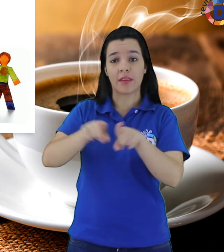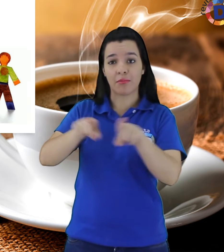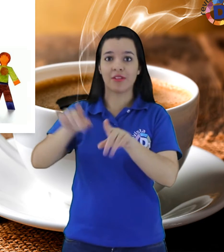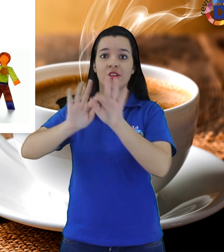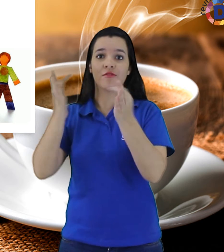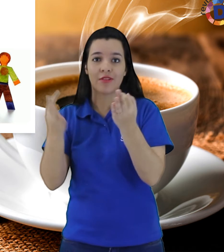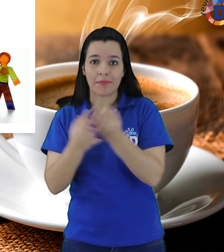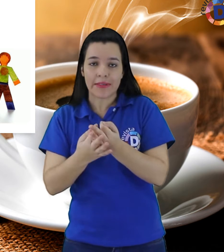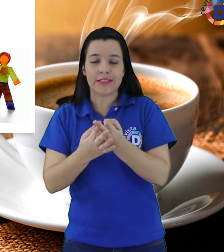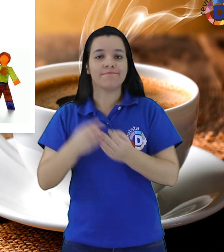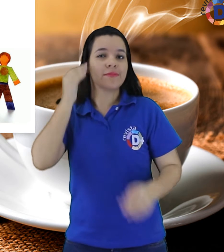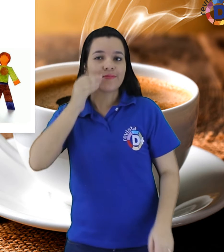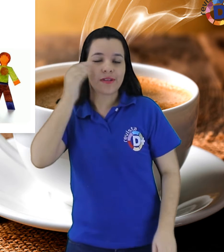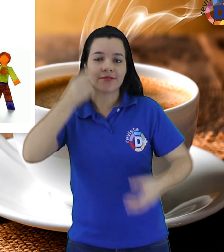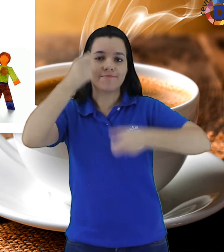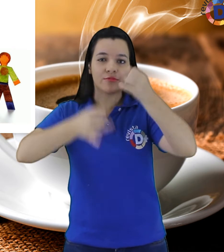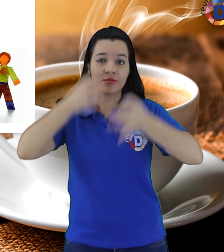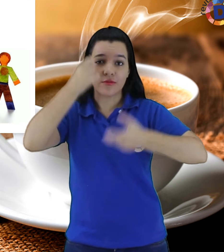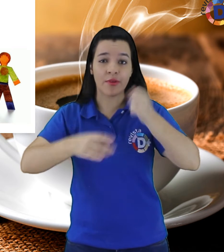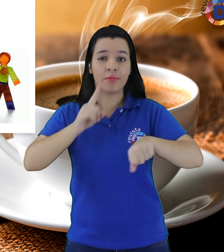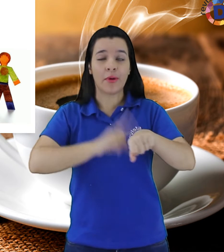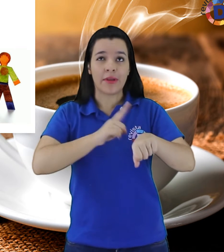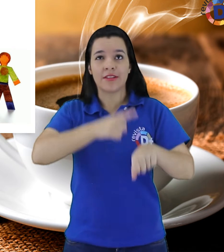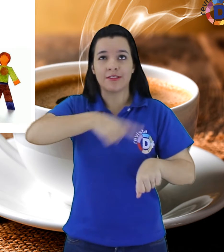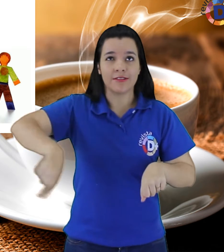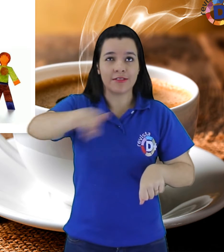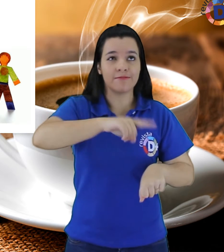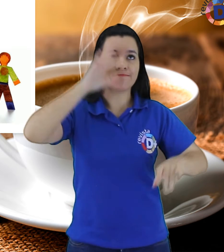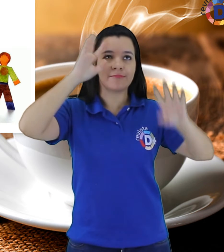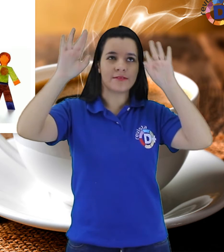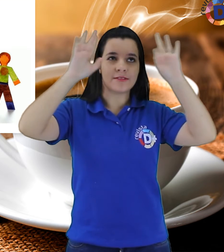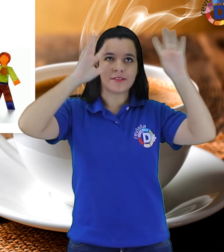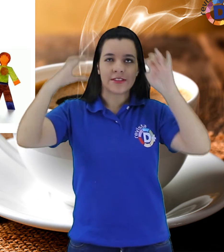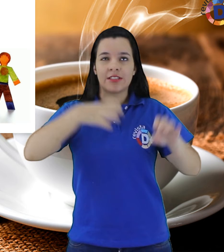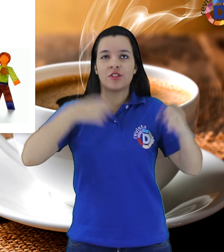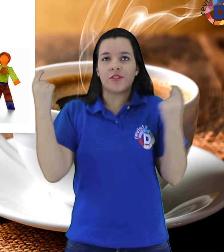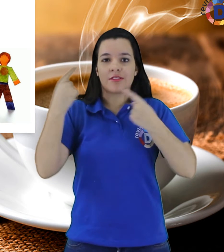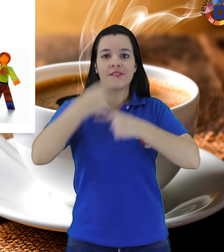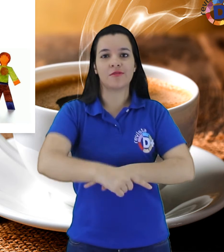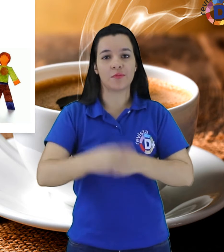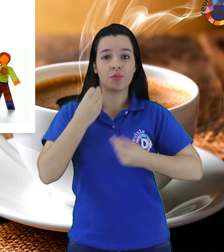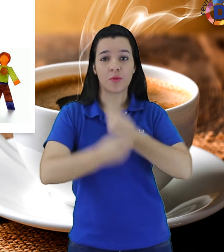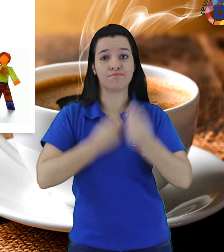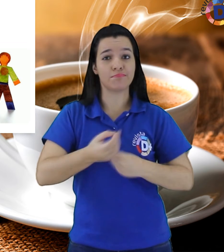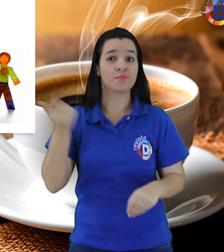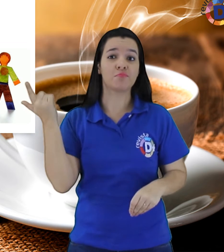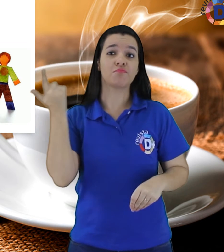abre-se espaço para reflexão sobre desafios na busca pela garantia dos direitos